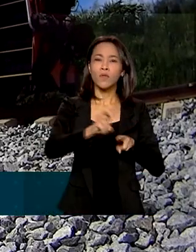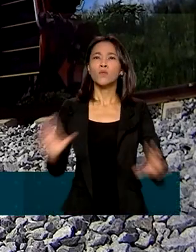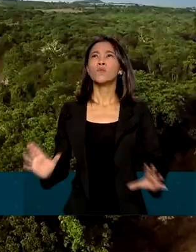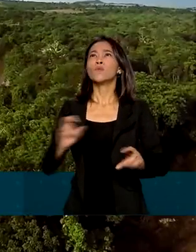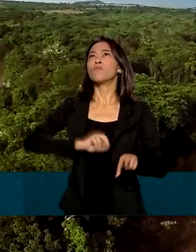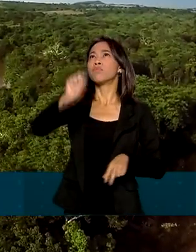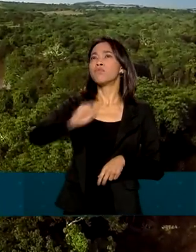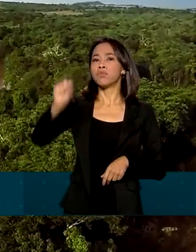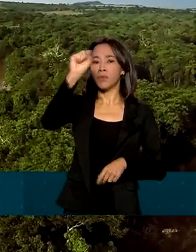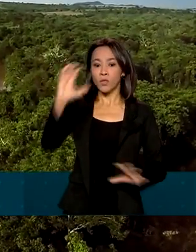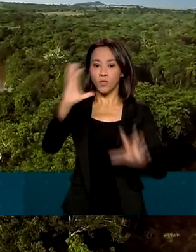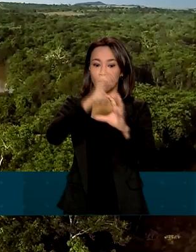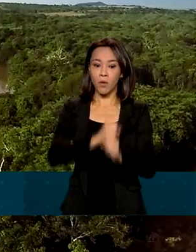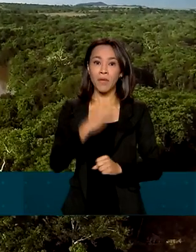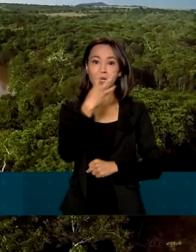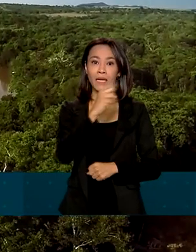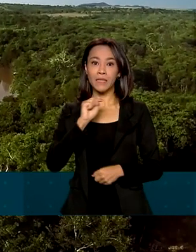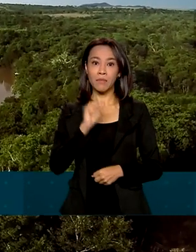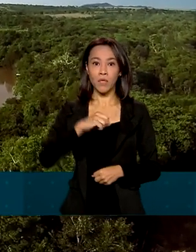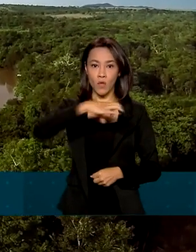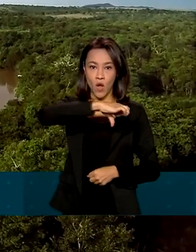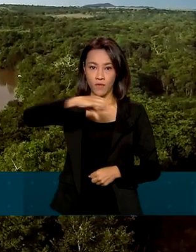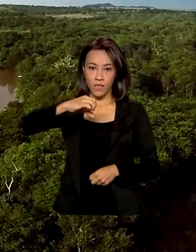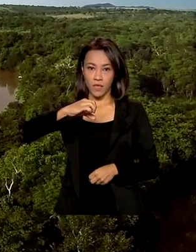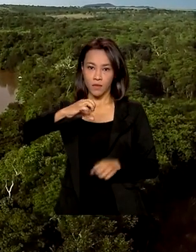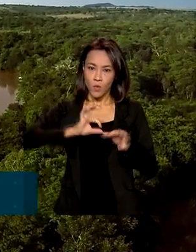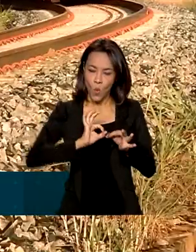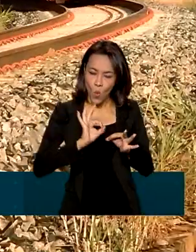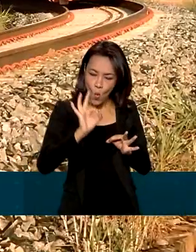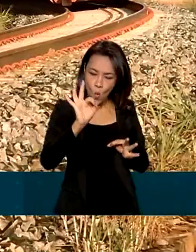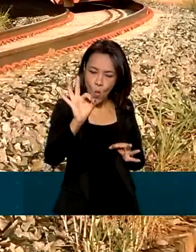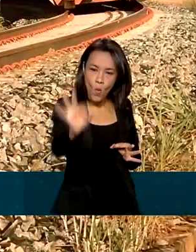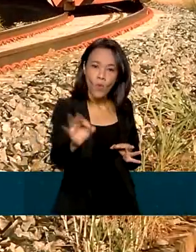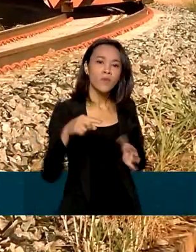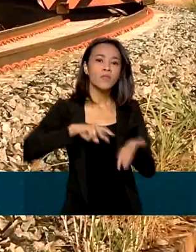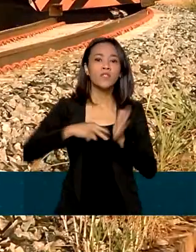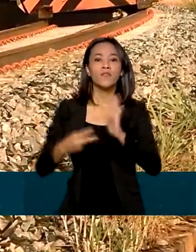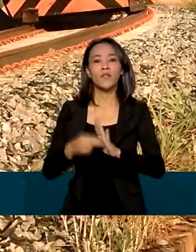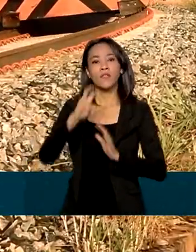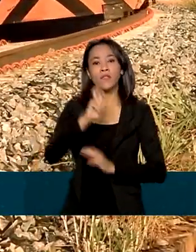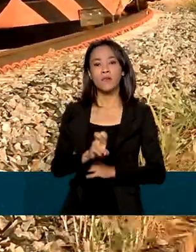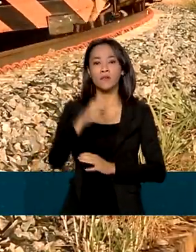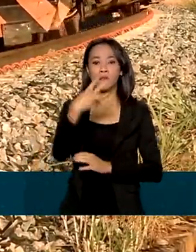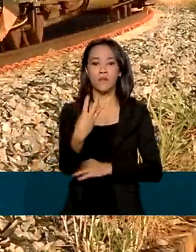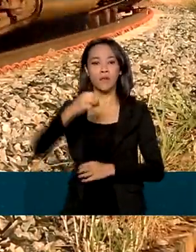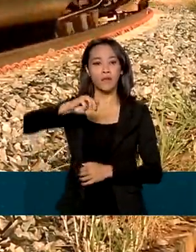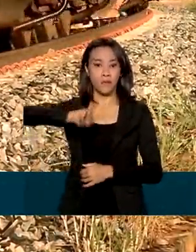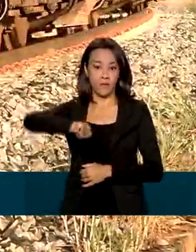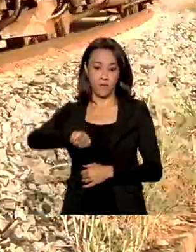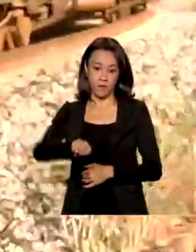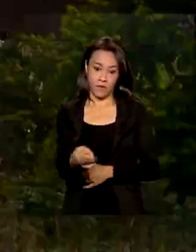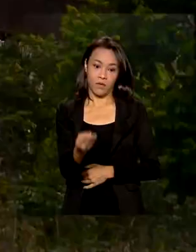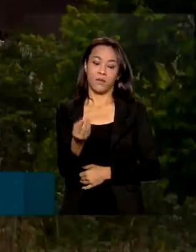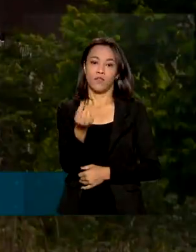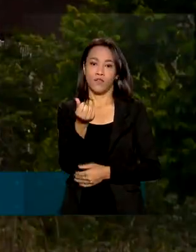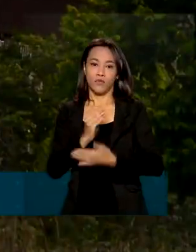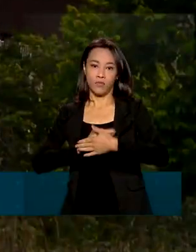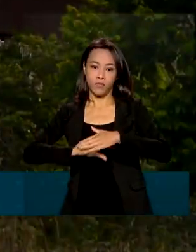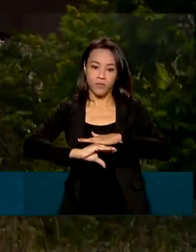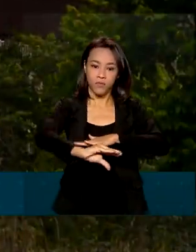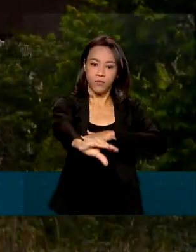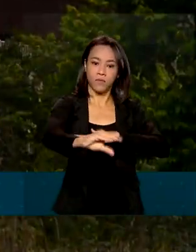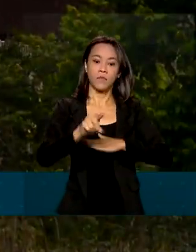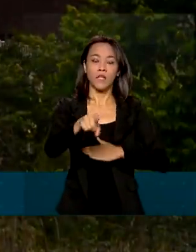.300 quilômetros de trilhos e vão representar 53 bilhões de reais em investimentos. Elas cortarão